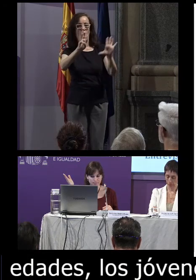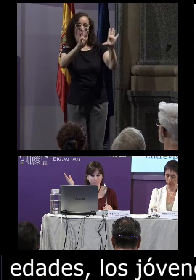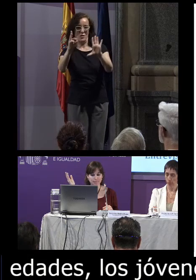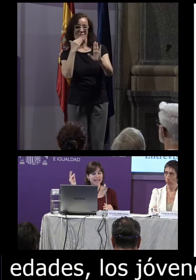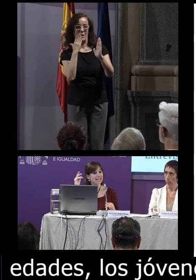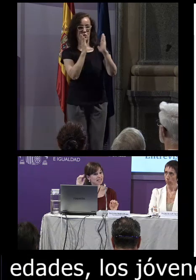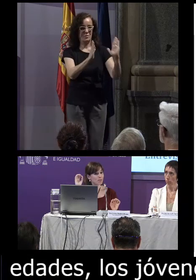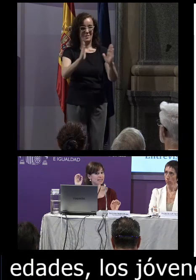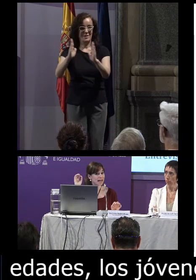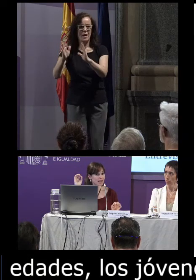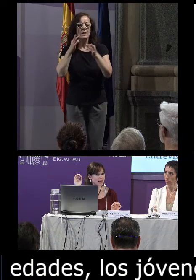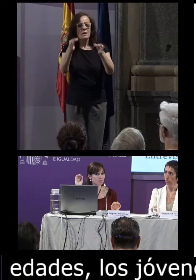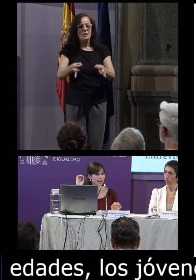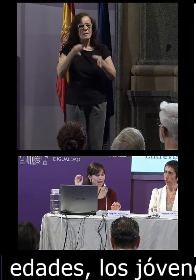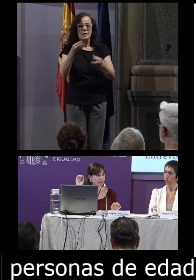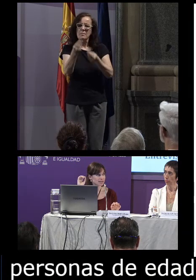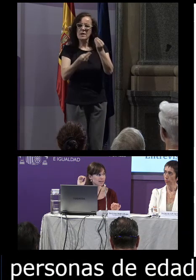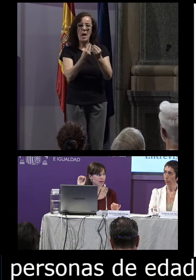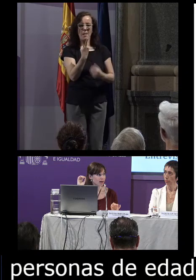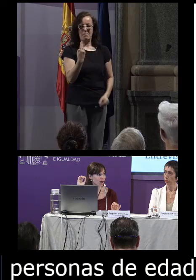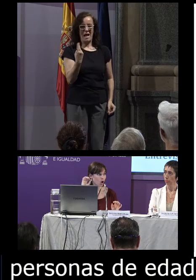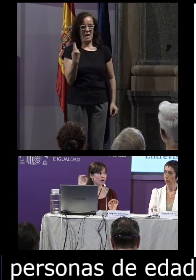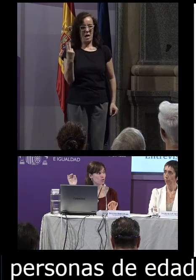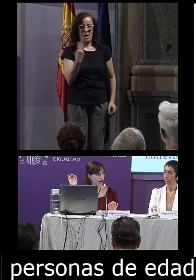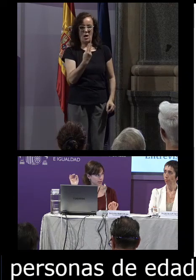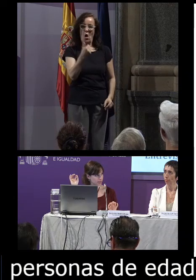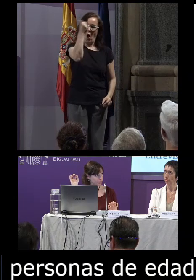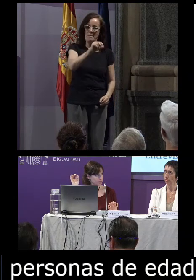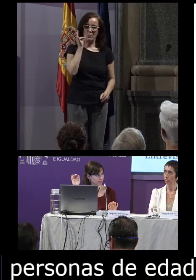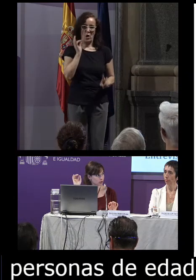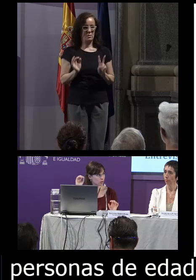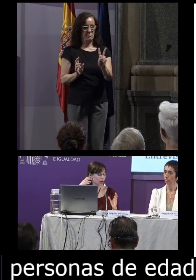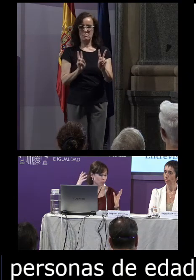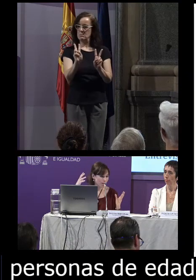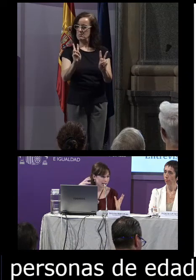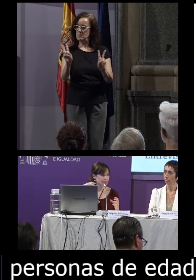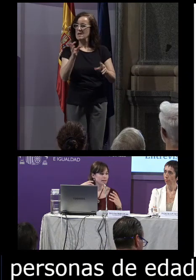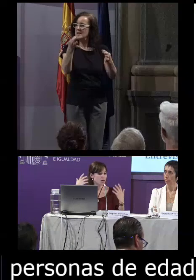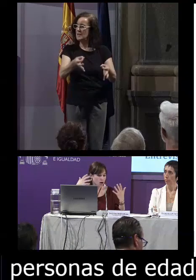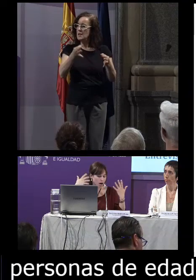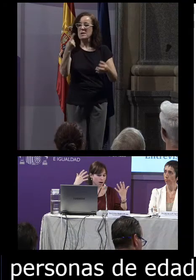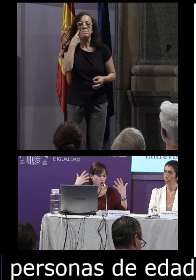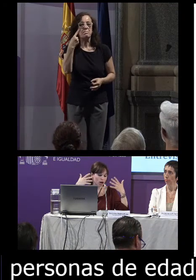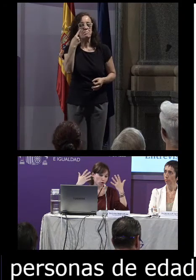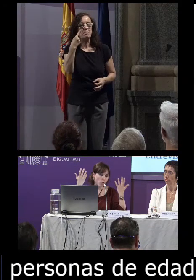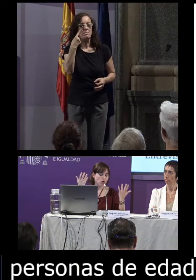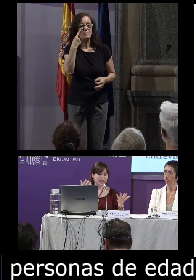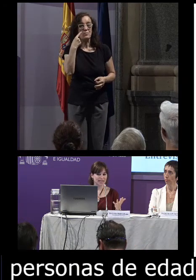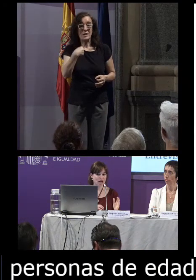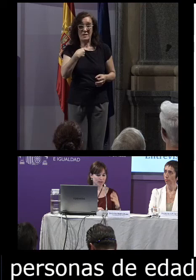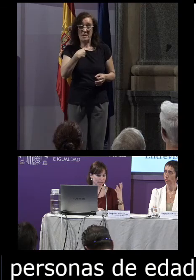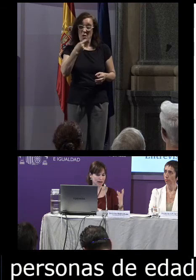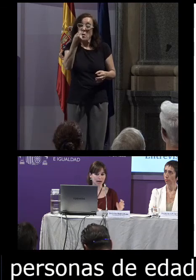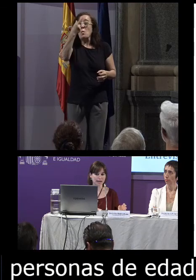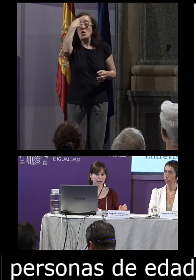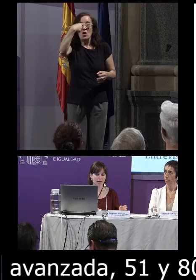y siempre se hacen parejas hombre-mujer porque normalmente lo poco que se